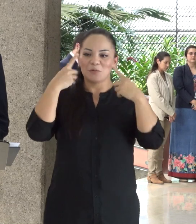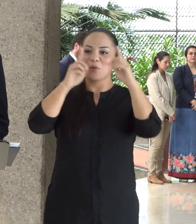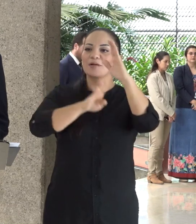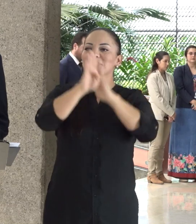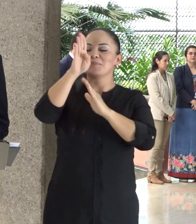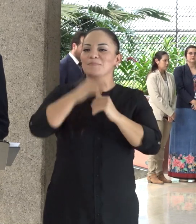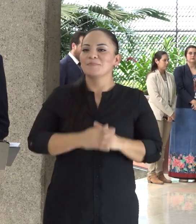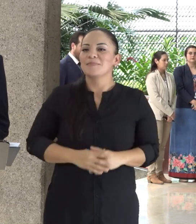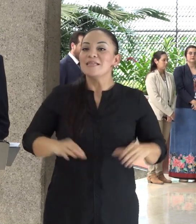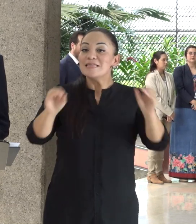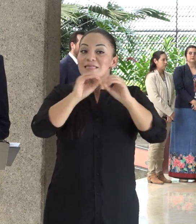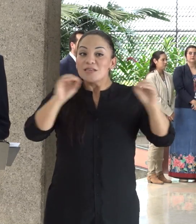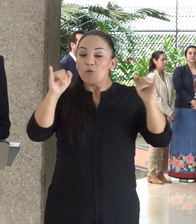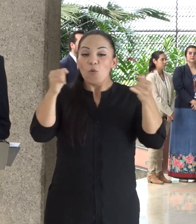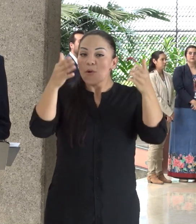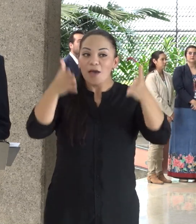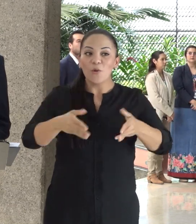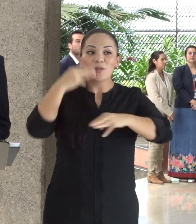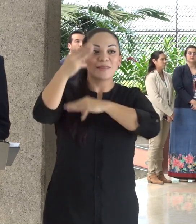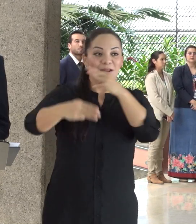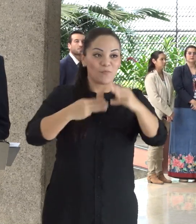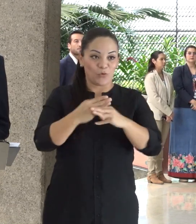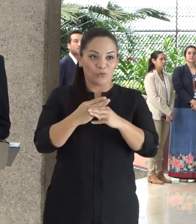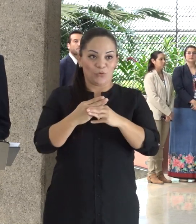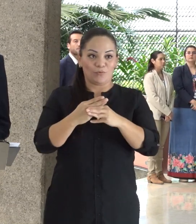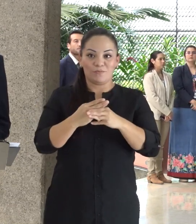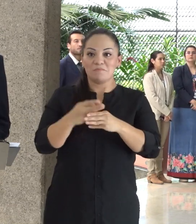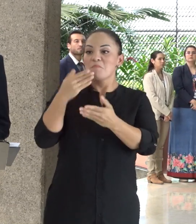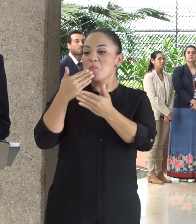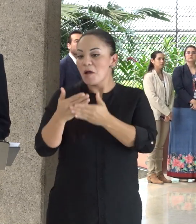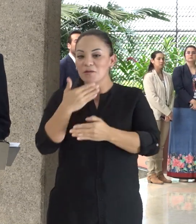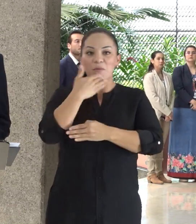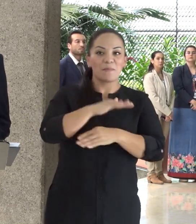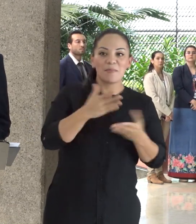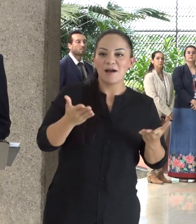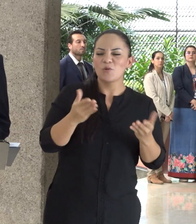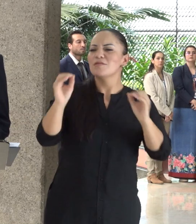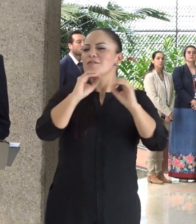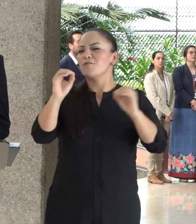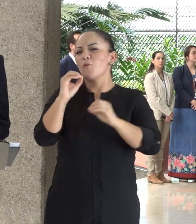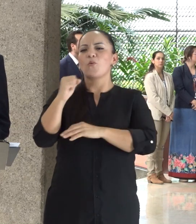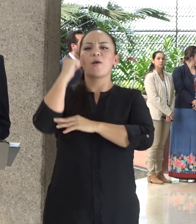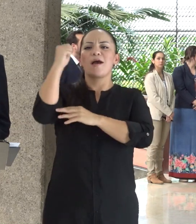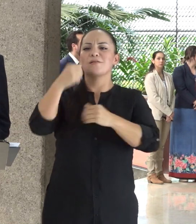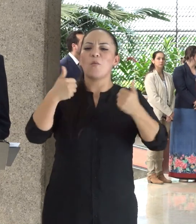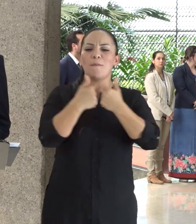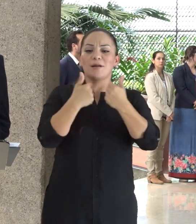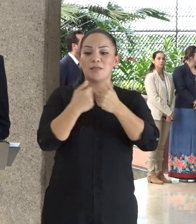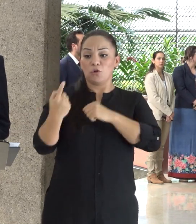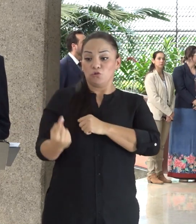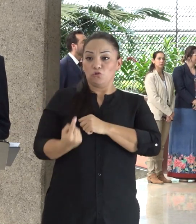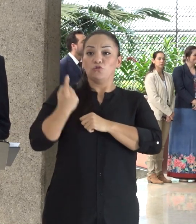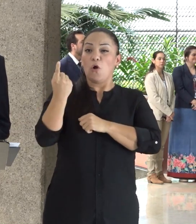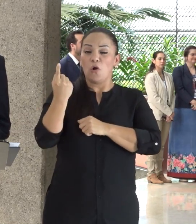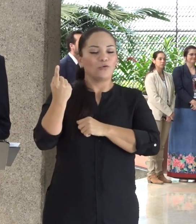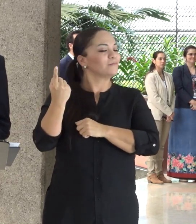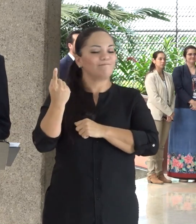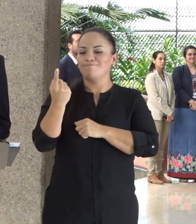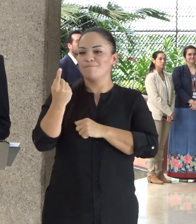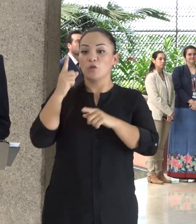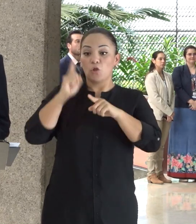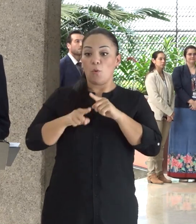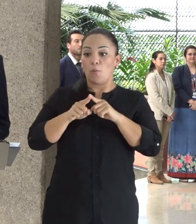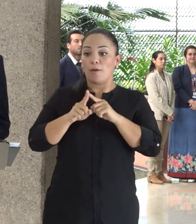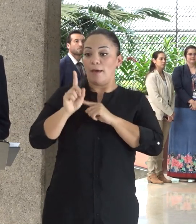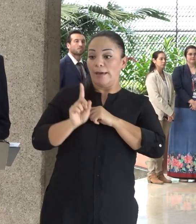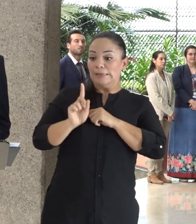Ningún jugador del mundo, por bueno que sea, gana un partido jugando solo. No puede ser delantero